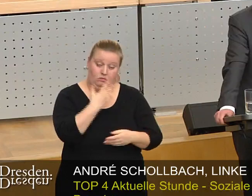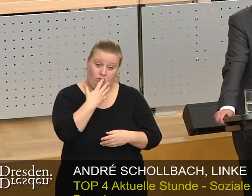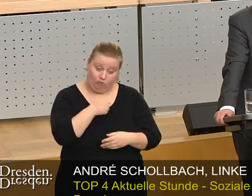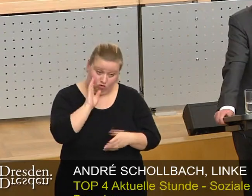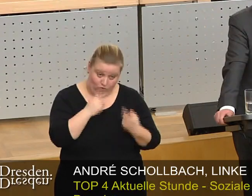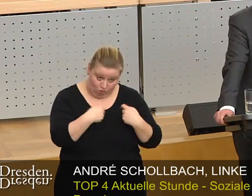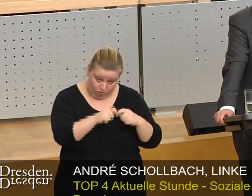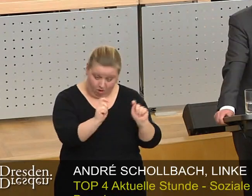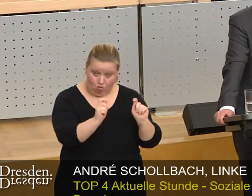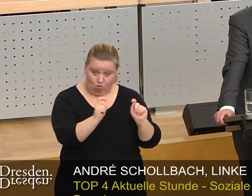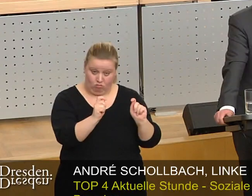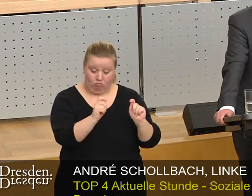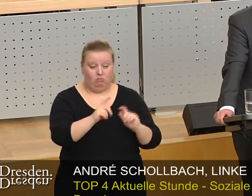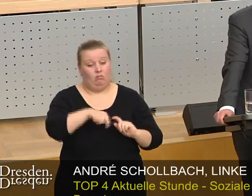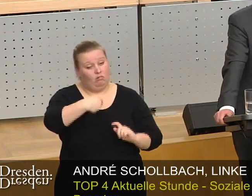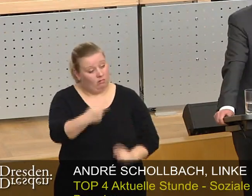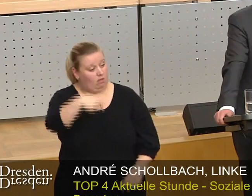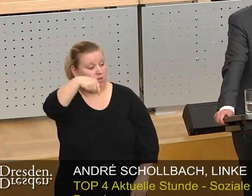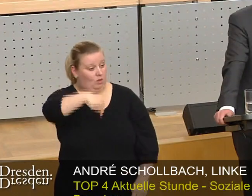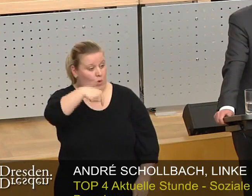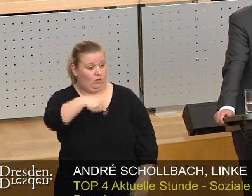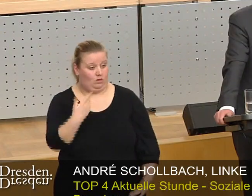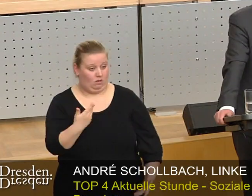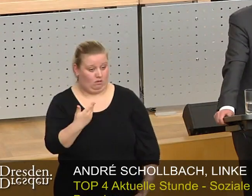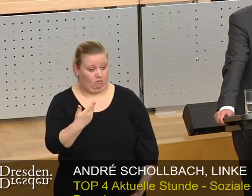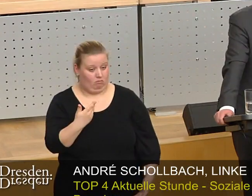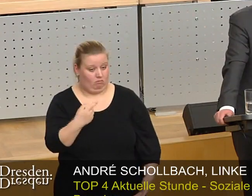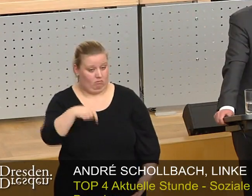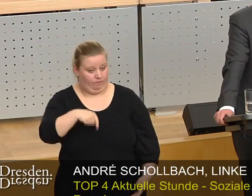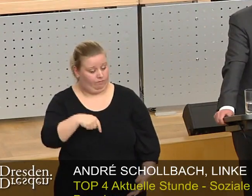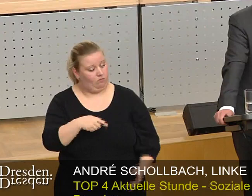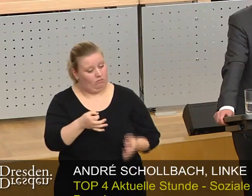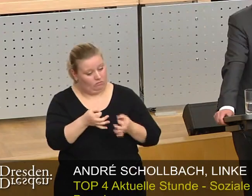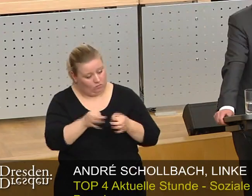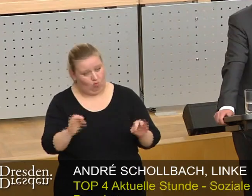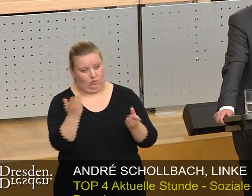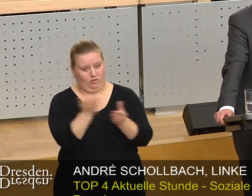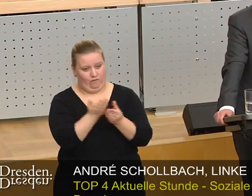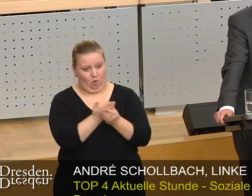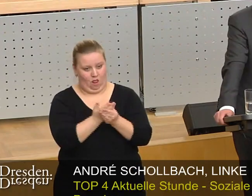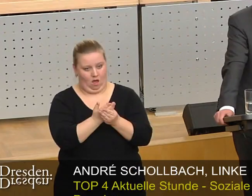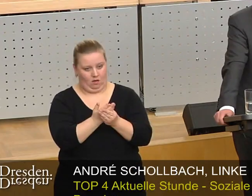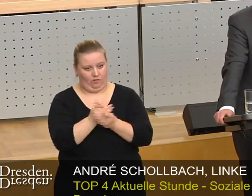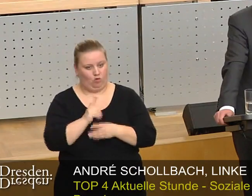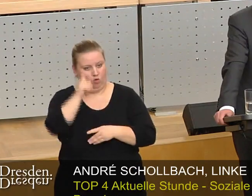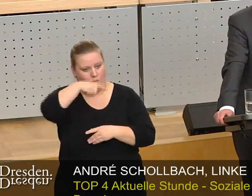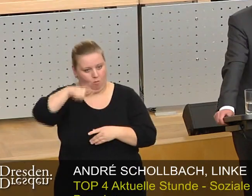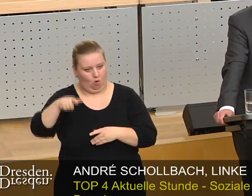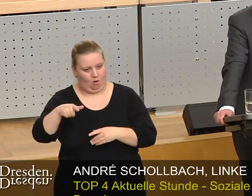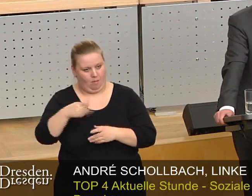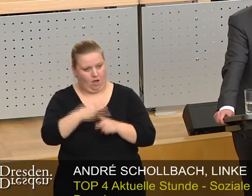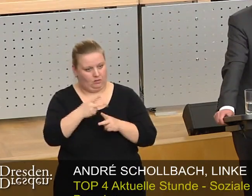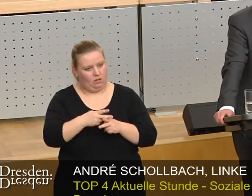Wohnungen bauen, dann muss man heute der fundierten Vorlage unseres Oberbürgermeisters